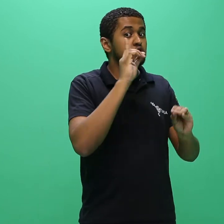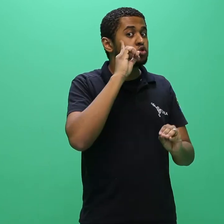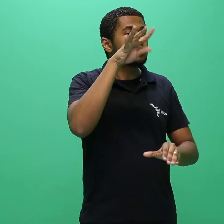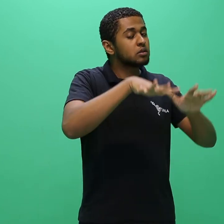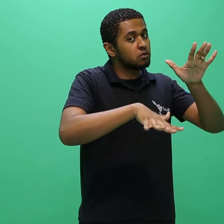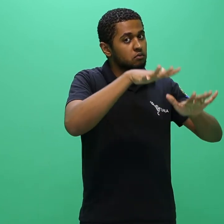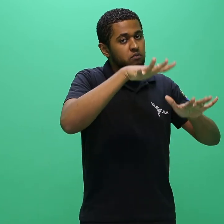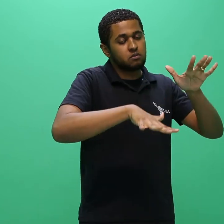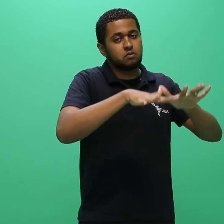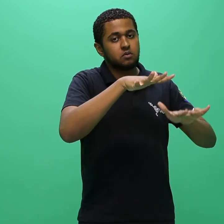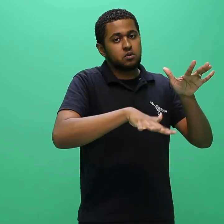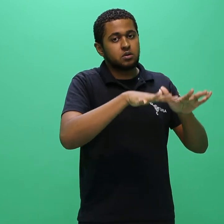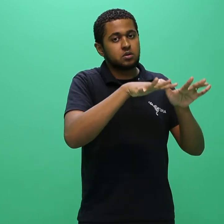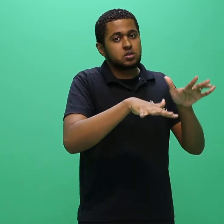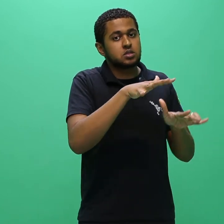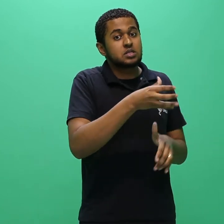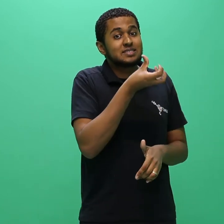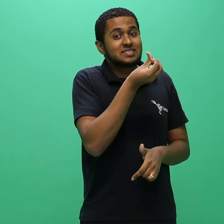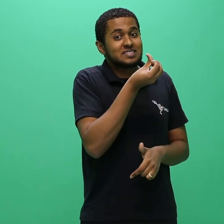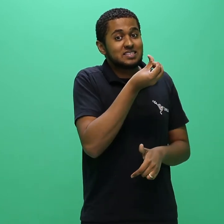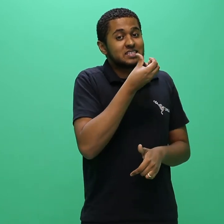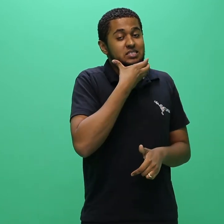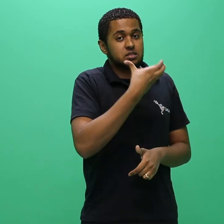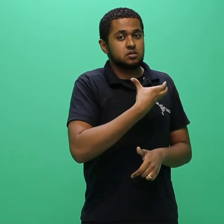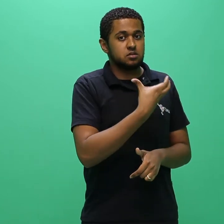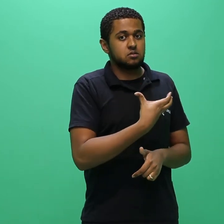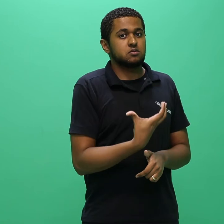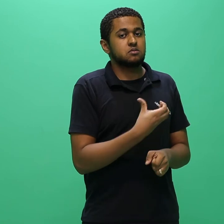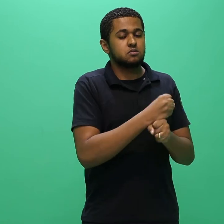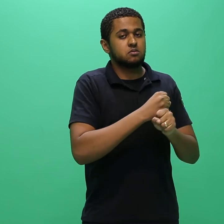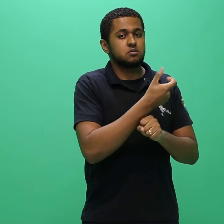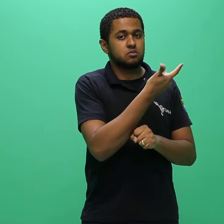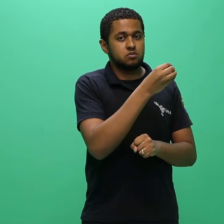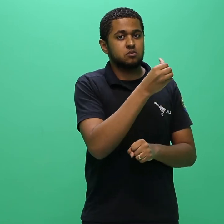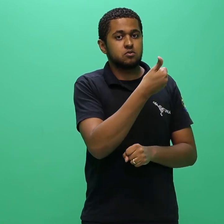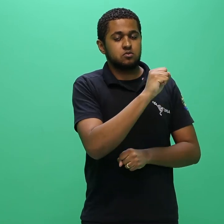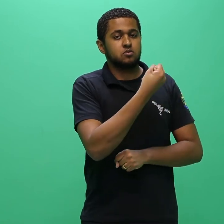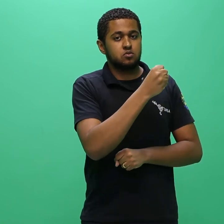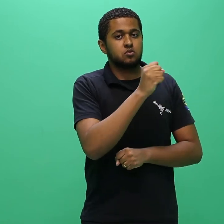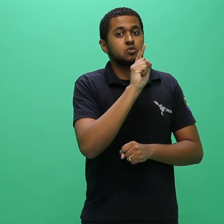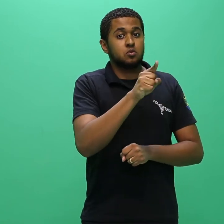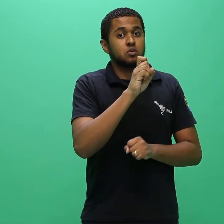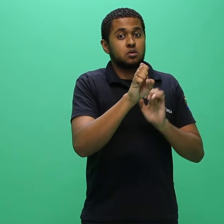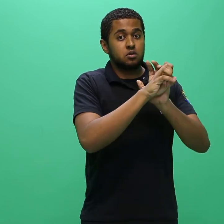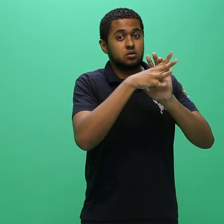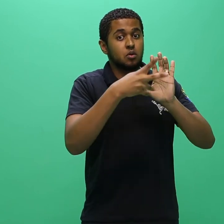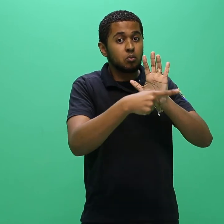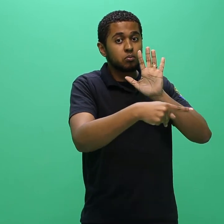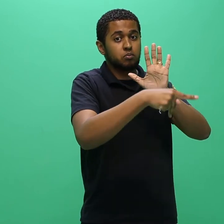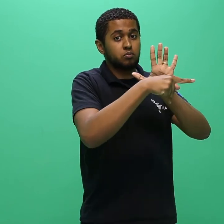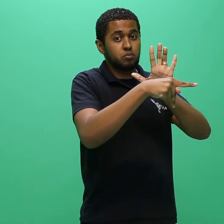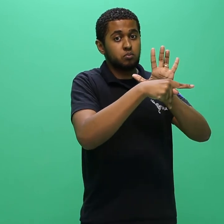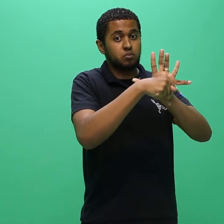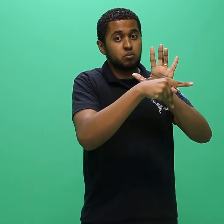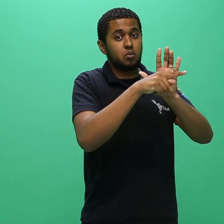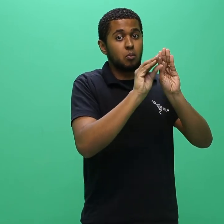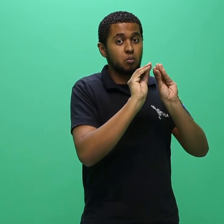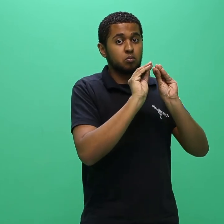6 de dezembro de 2018 por meio de edital próprio, publicado no portal de editais da ONILA,